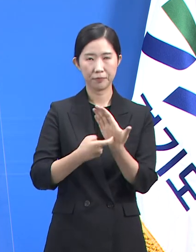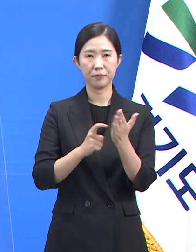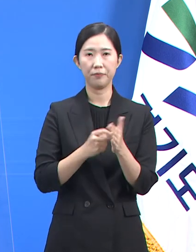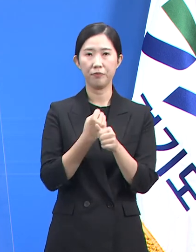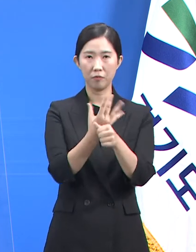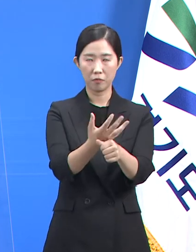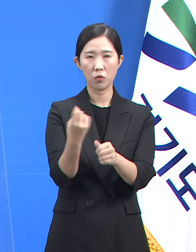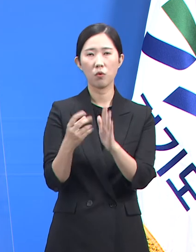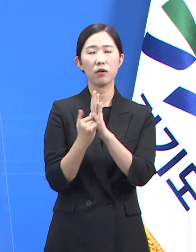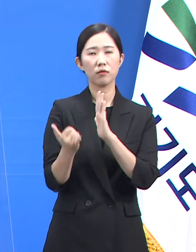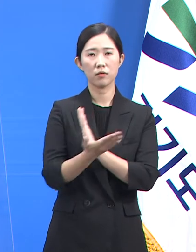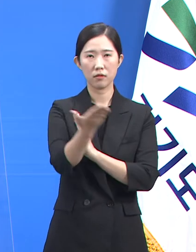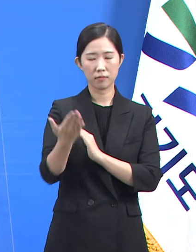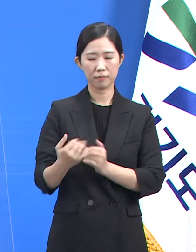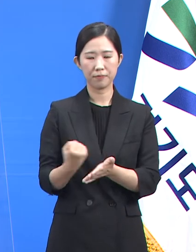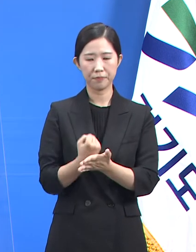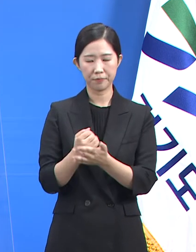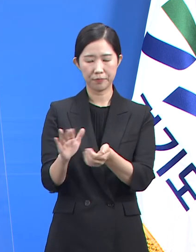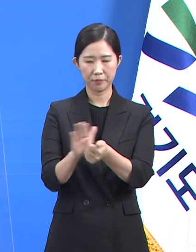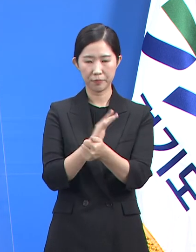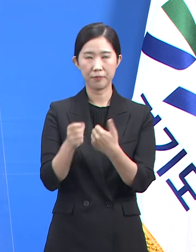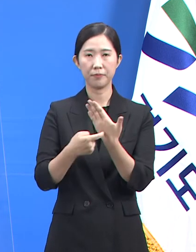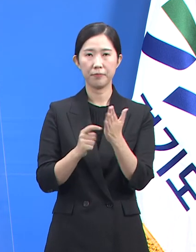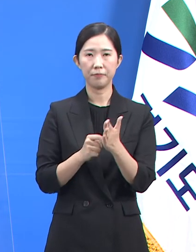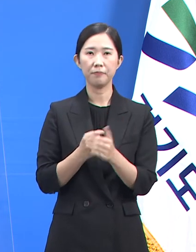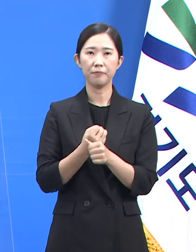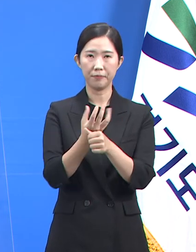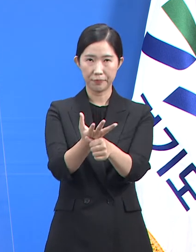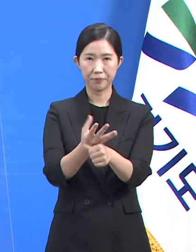유가족분들께 깊은 애도의 말씀을 드립니다.